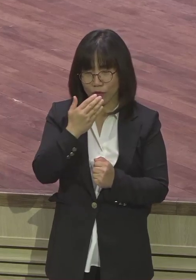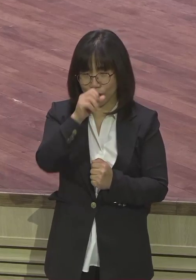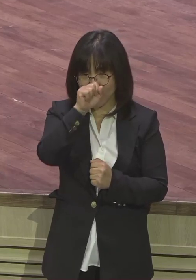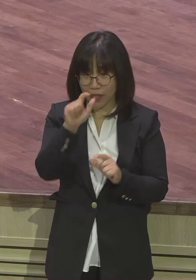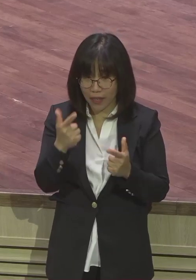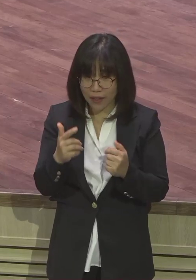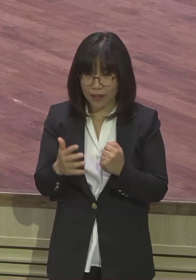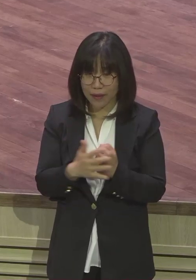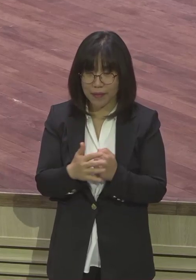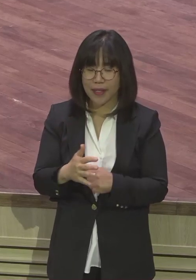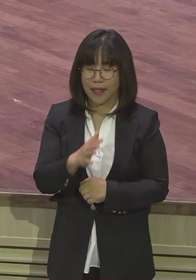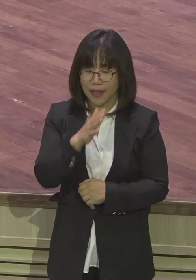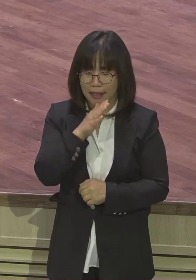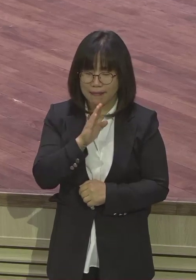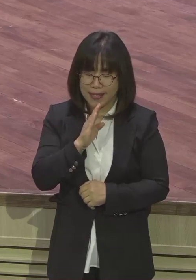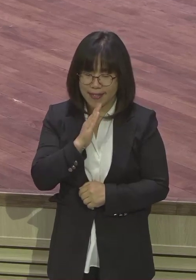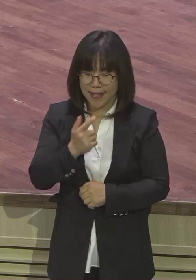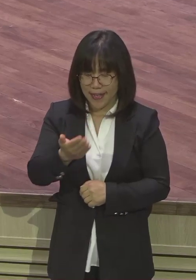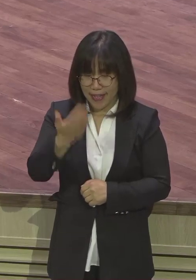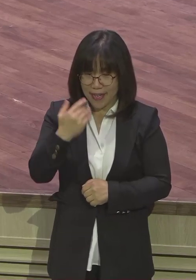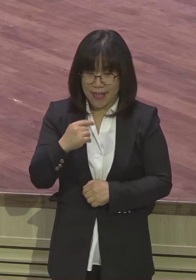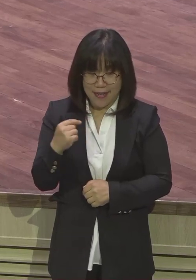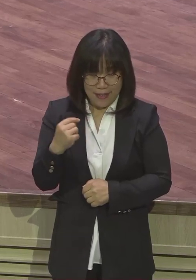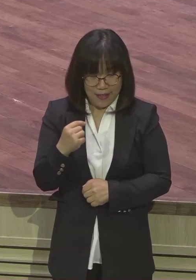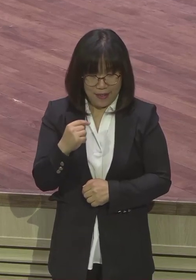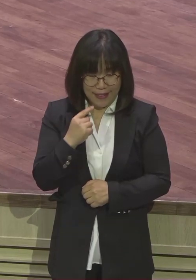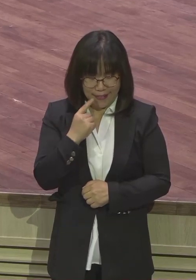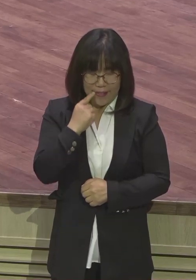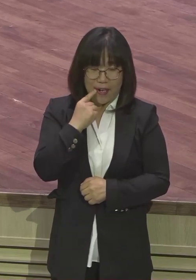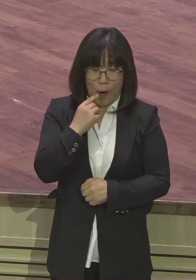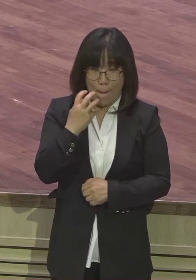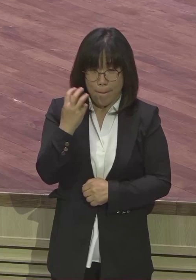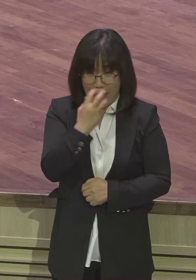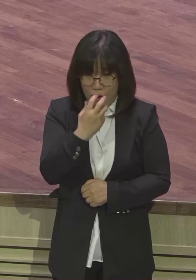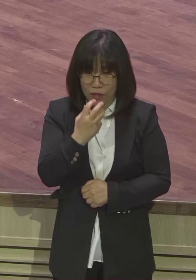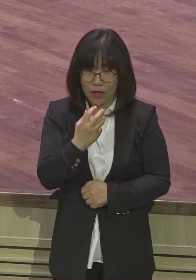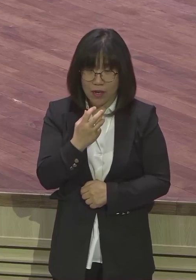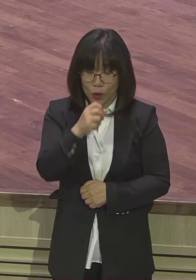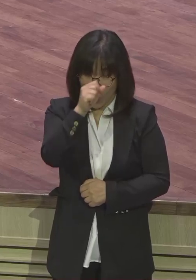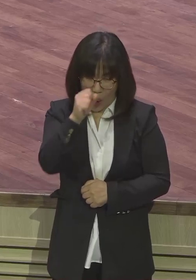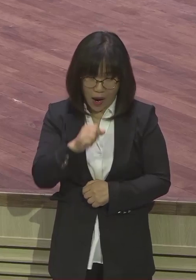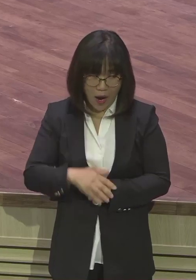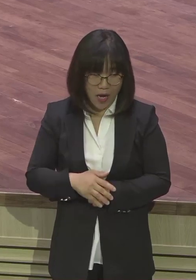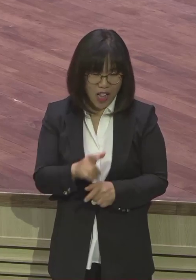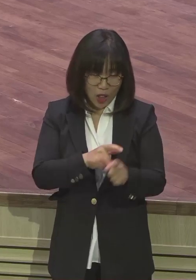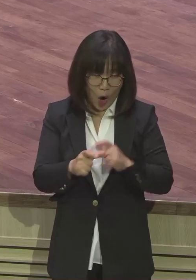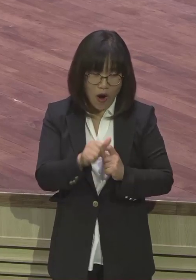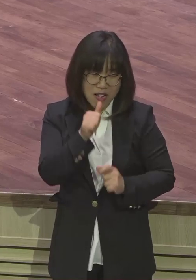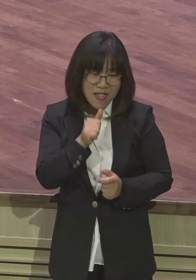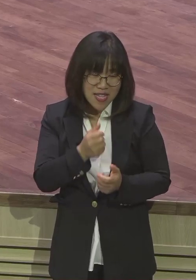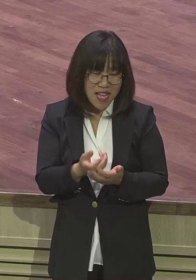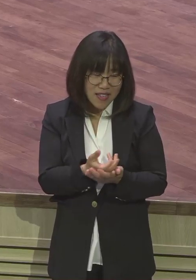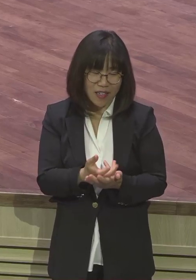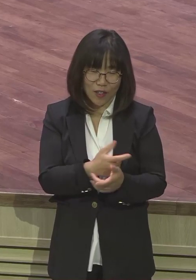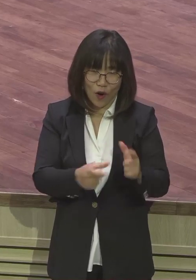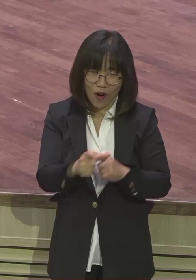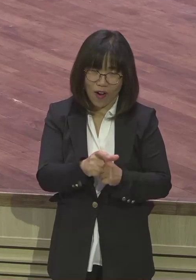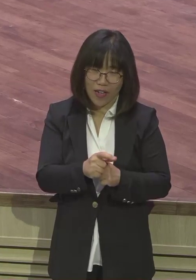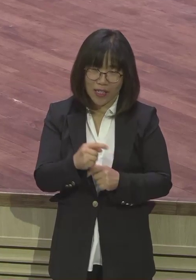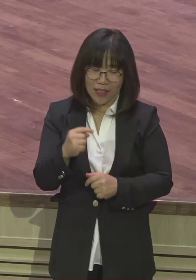하나는 시간표로 짜고 맵고 안 하면 먹지도 않았어요. 아줌마 된장 더 넣어주세요. 고춧가루 더 넣어주세요. 젓갈 나면 밥 비벼